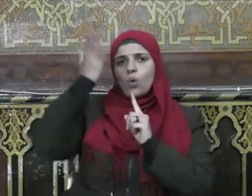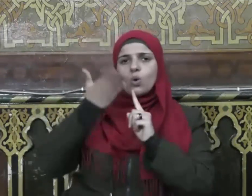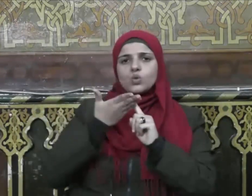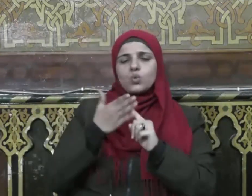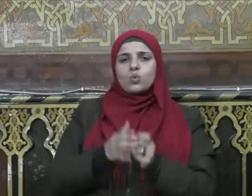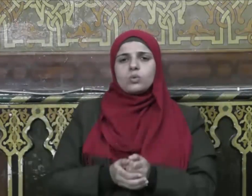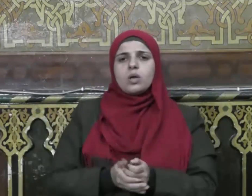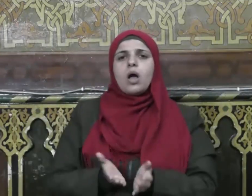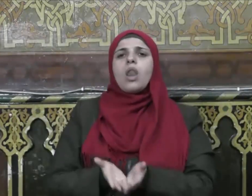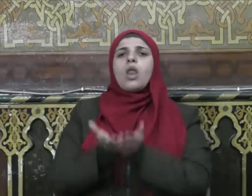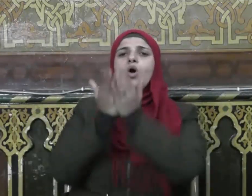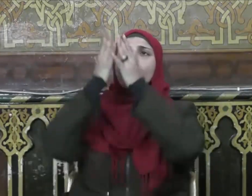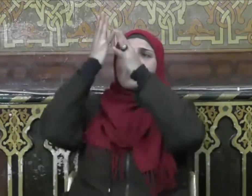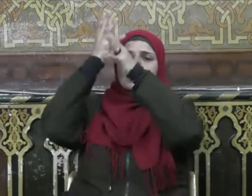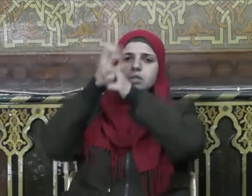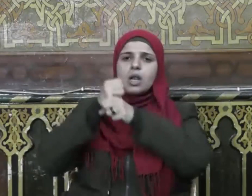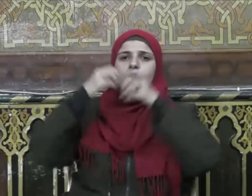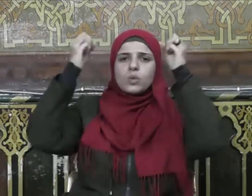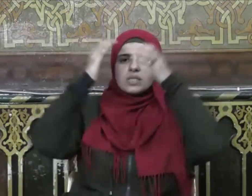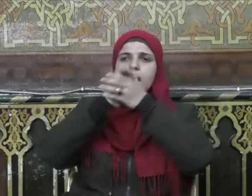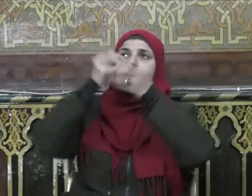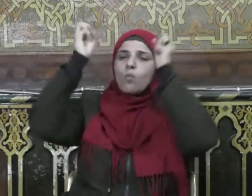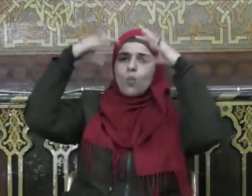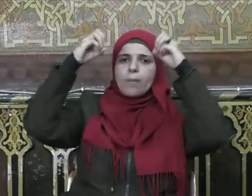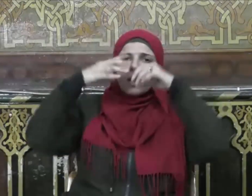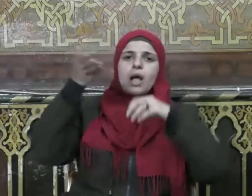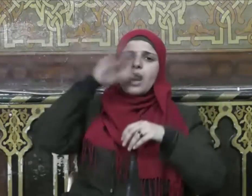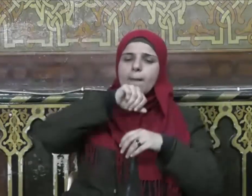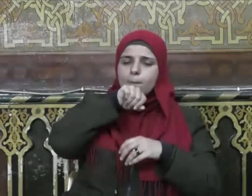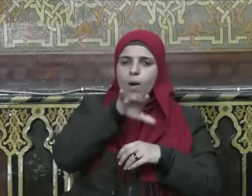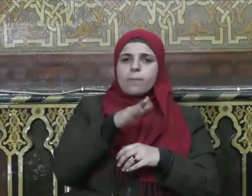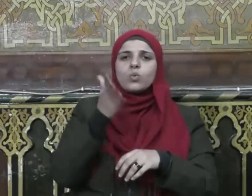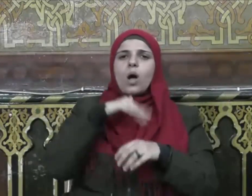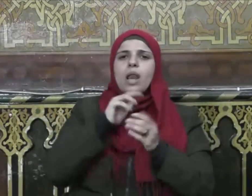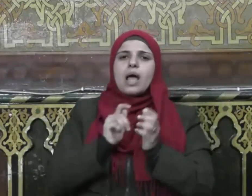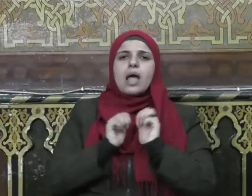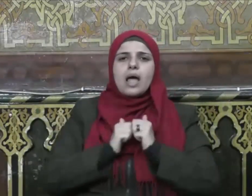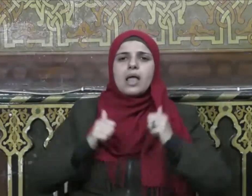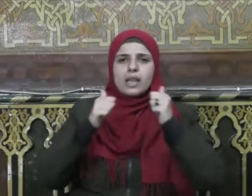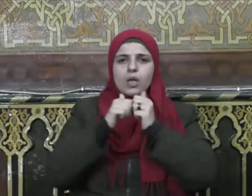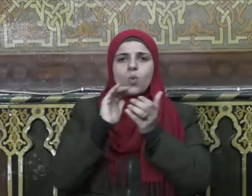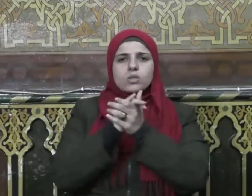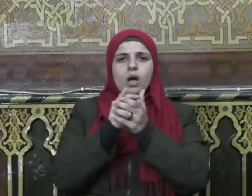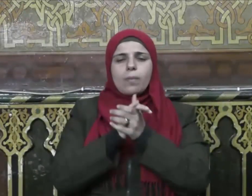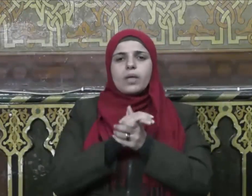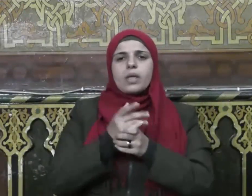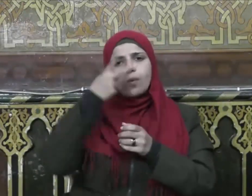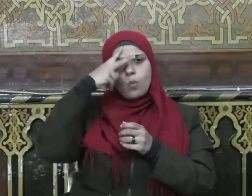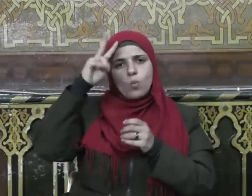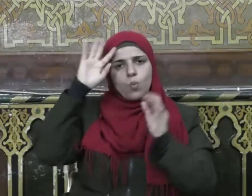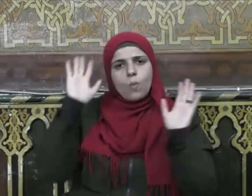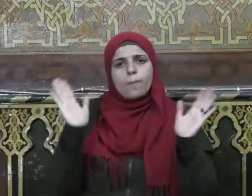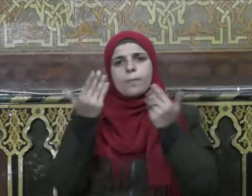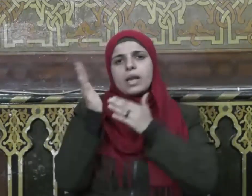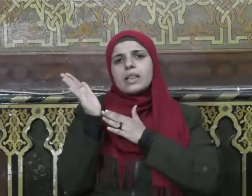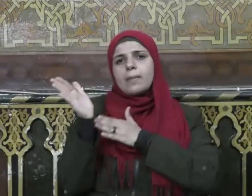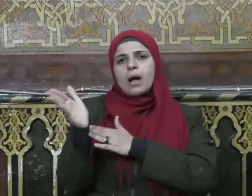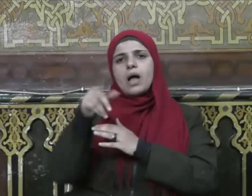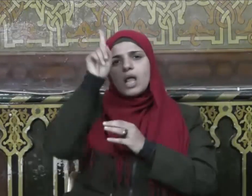ورسوله اللهم صلِّ وسلِّم وبارِك عليه وعلى آله وصحبه أجمعين ومن تبعهم